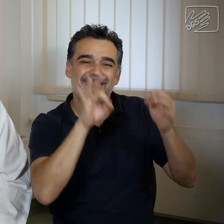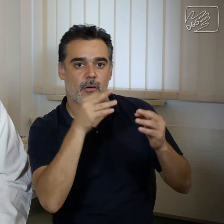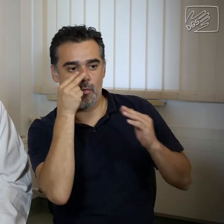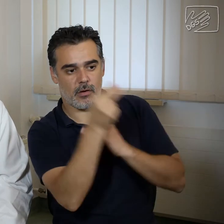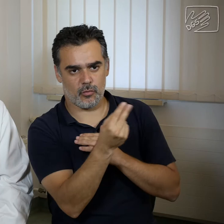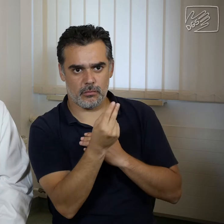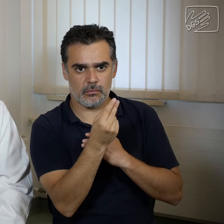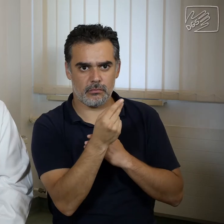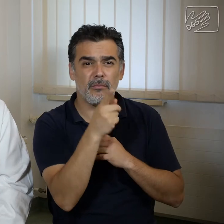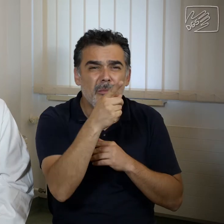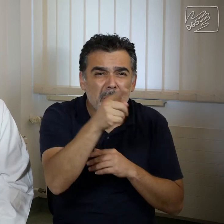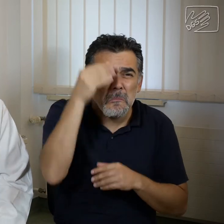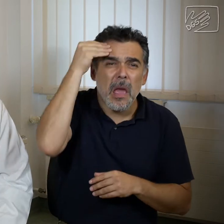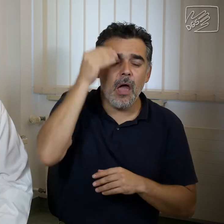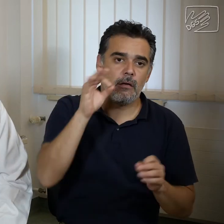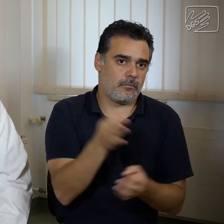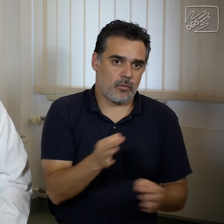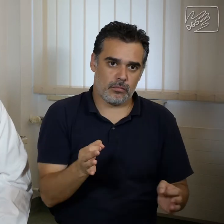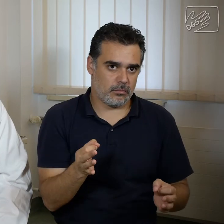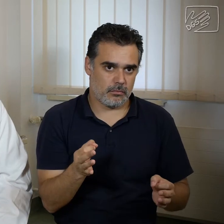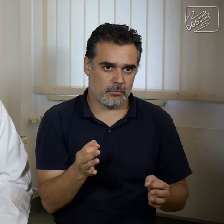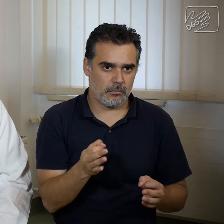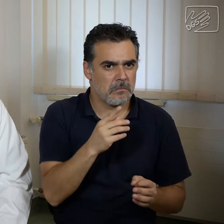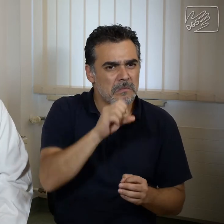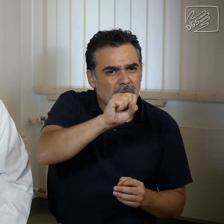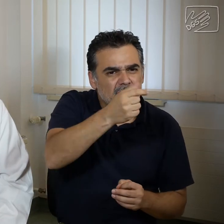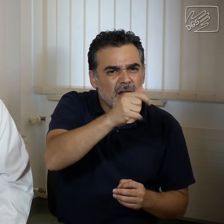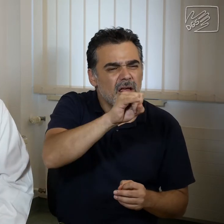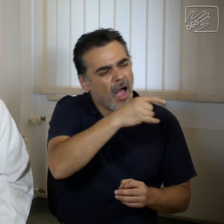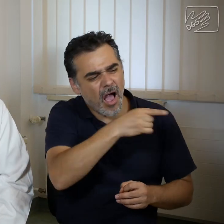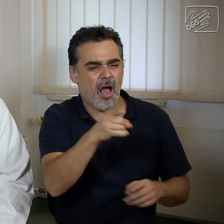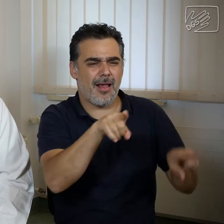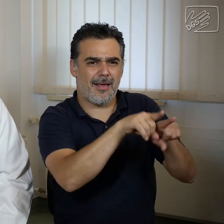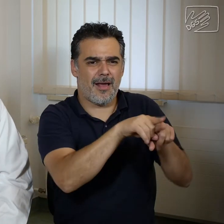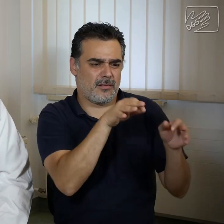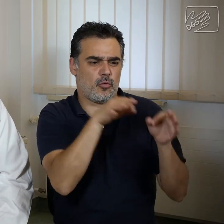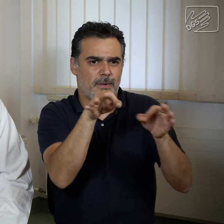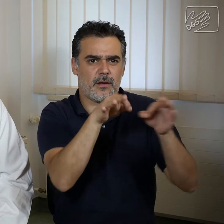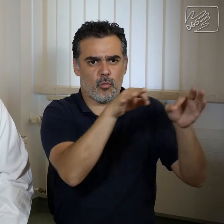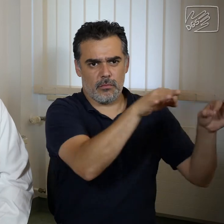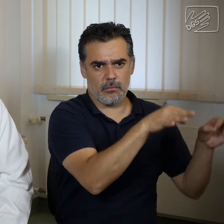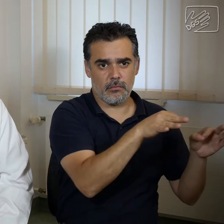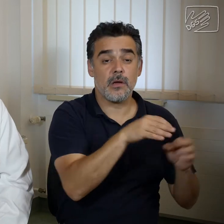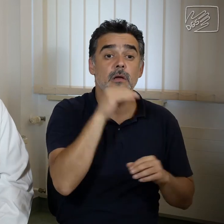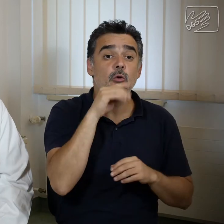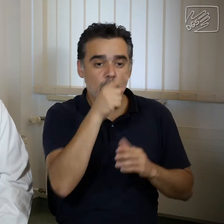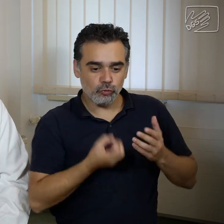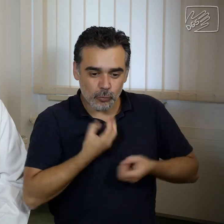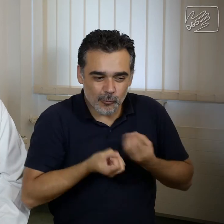das alles nicht merken, sondern die STIs werden ja alle ähnlich übertragen. Es reicht, wenn ihr die Symptome kennt, wenn ihr euch